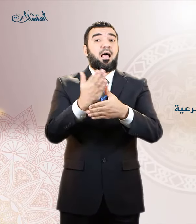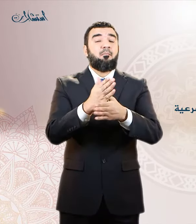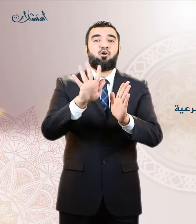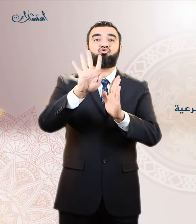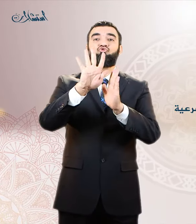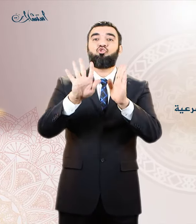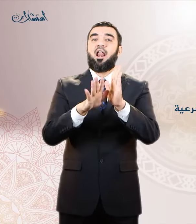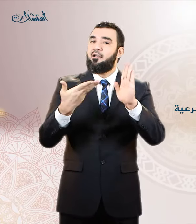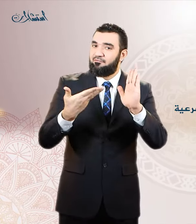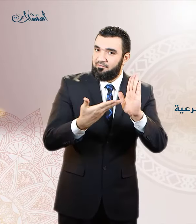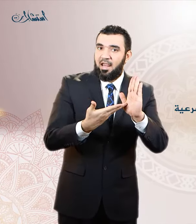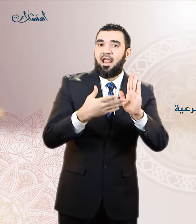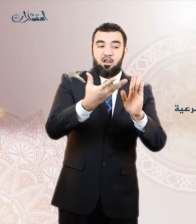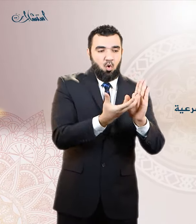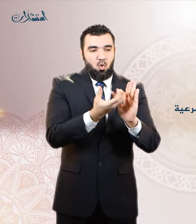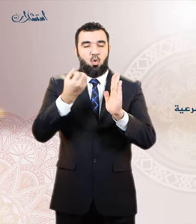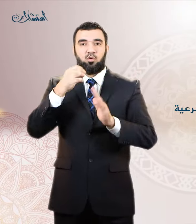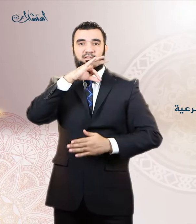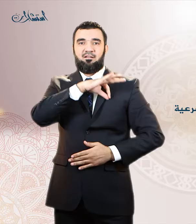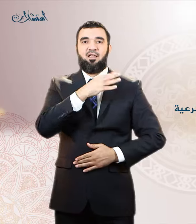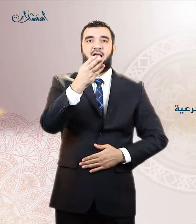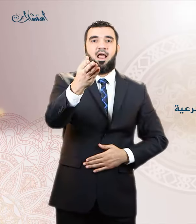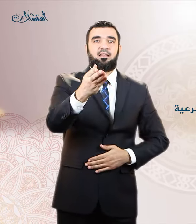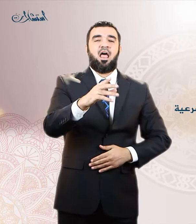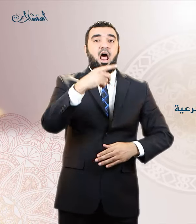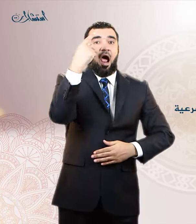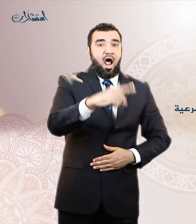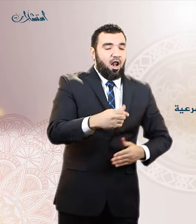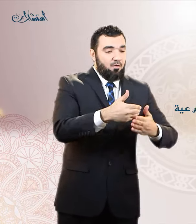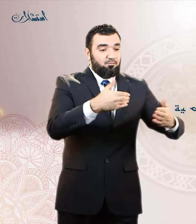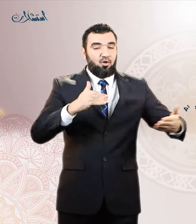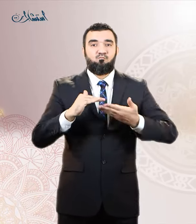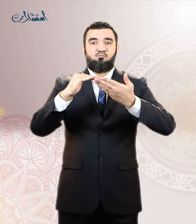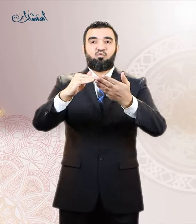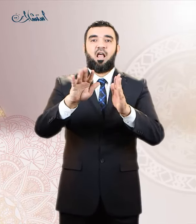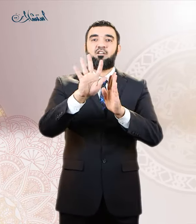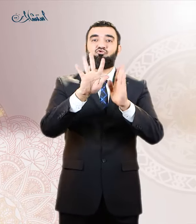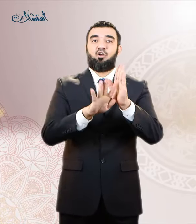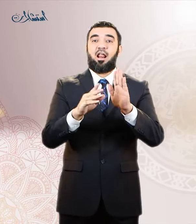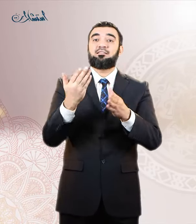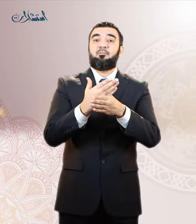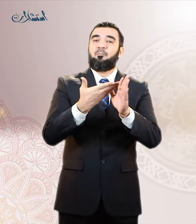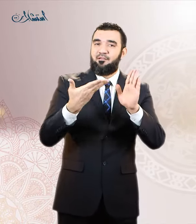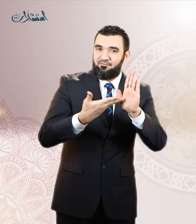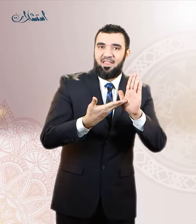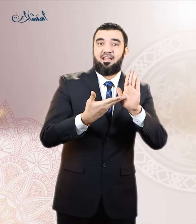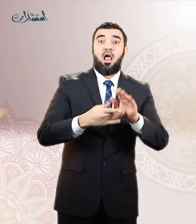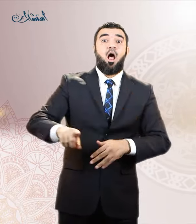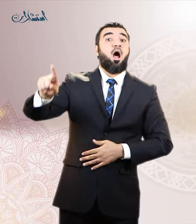التي تعينك على العفة والابتعاد عن الحرام فان الله تعالى امر في